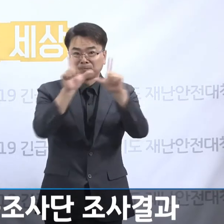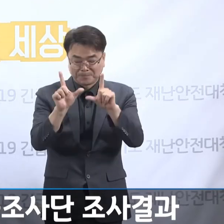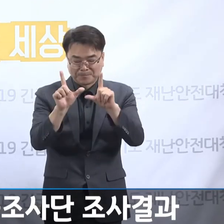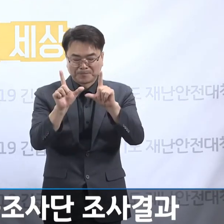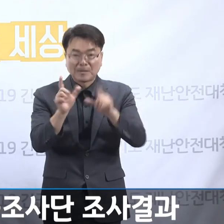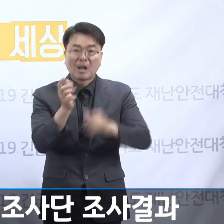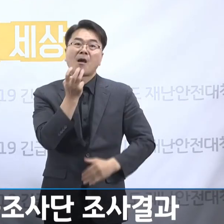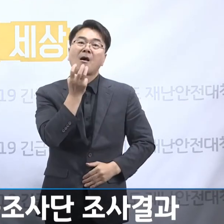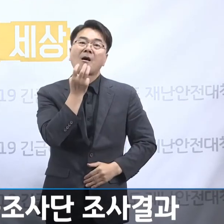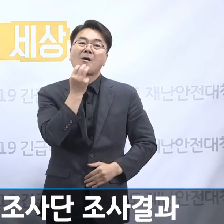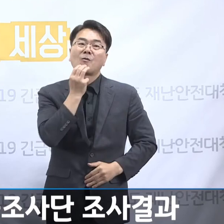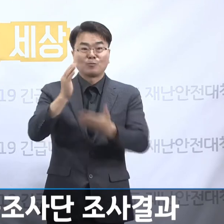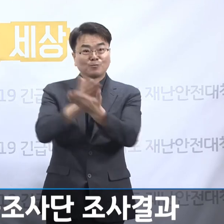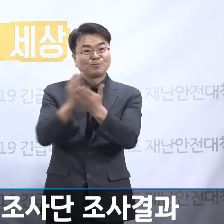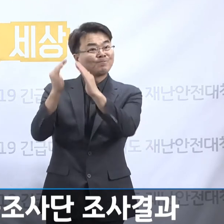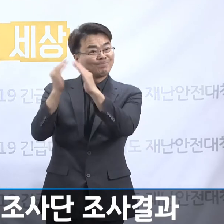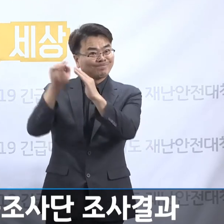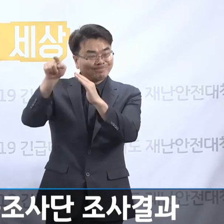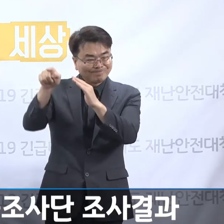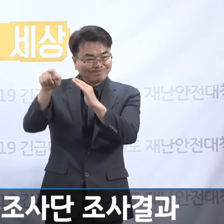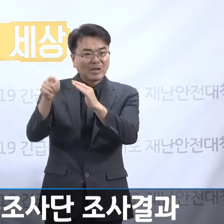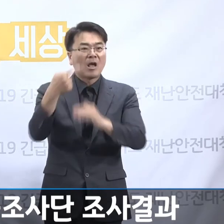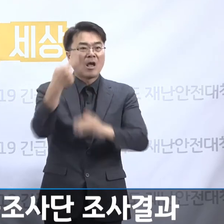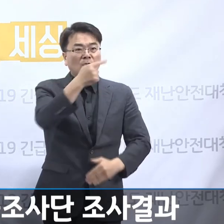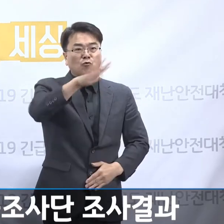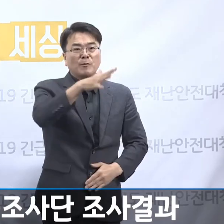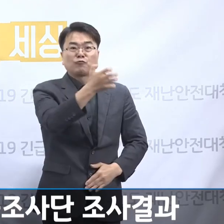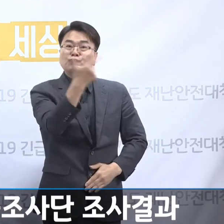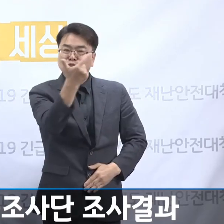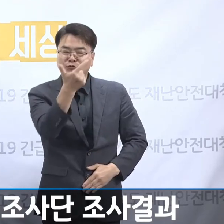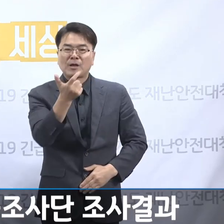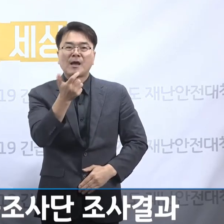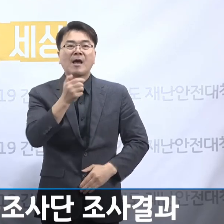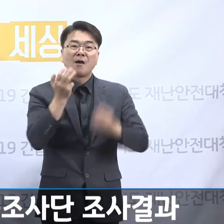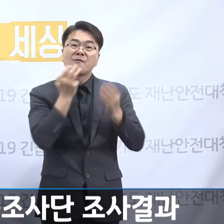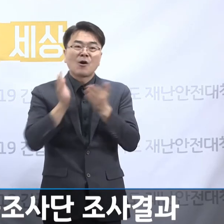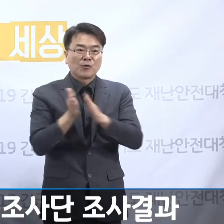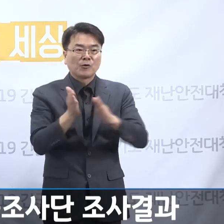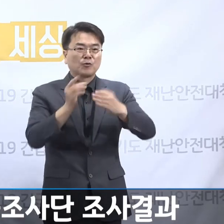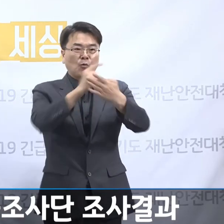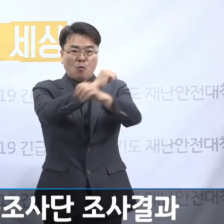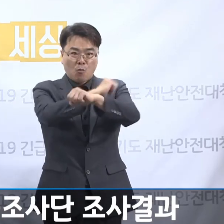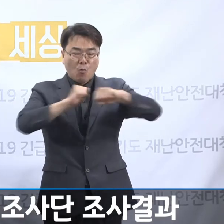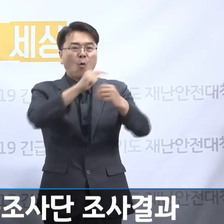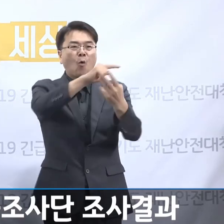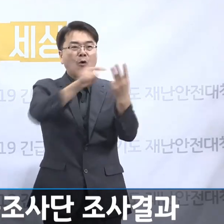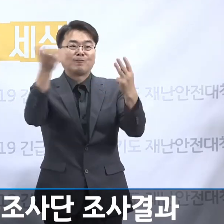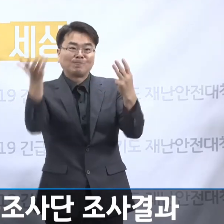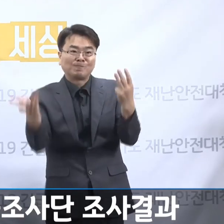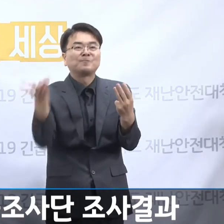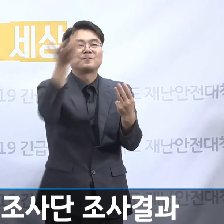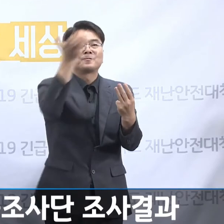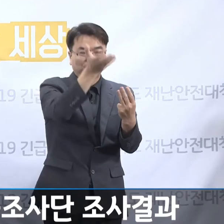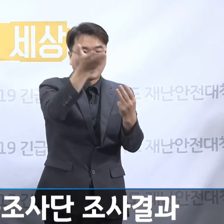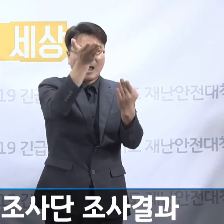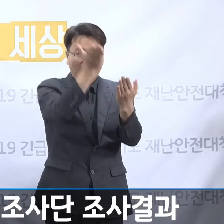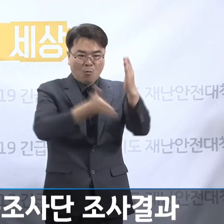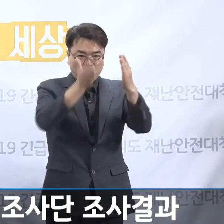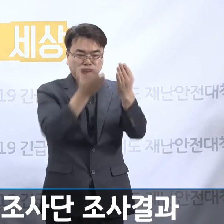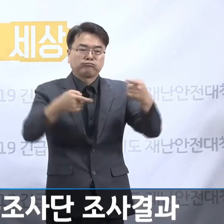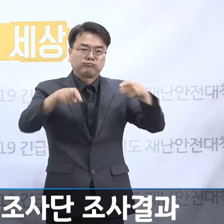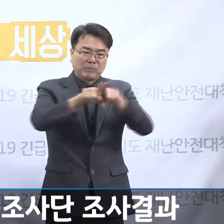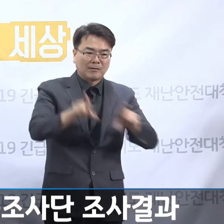서울에 있던 나눔의집은 1996년 경기도 광주에 건물을 지어 이전하면서 공동회의 생활은 안정되었지만